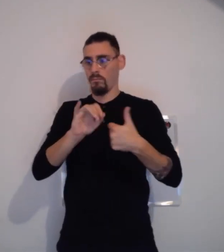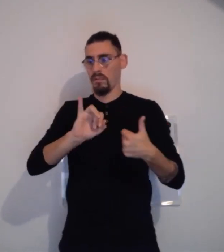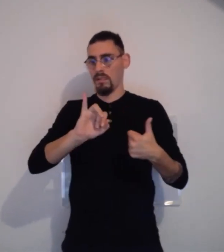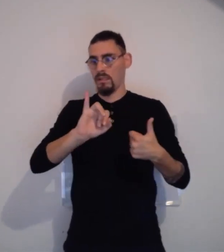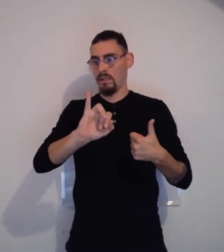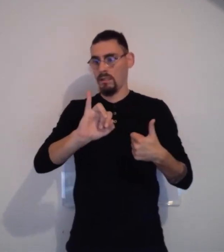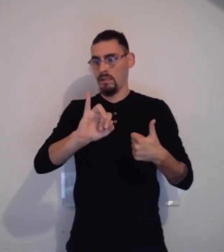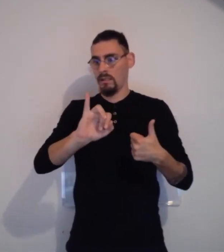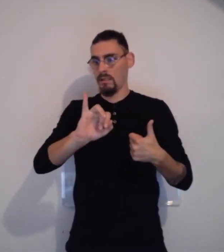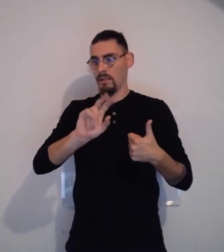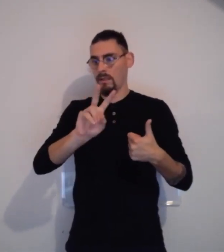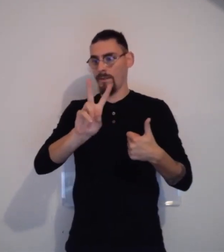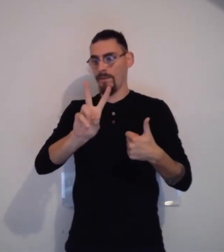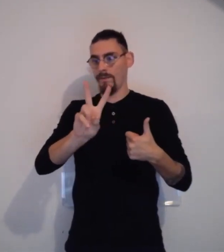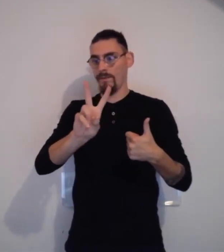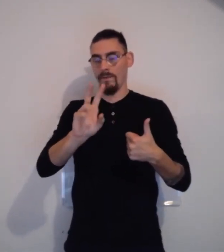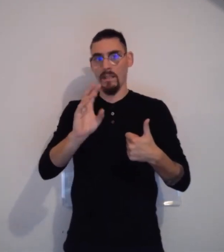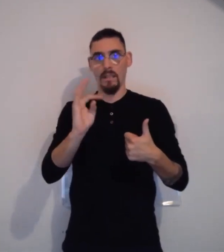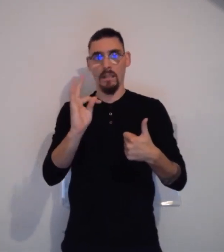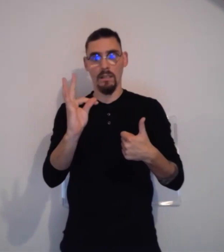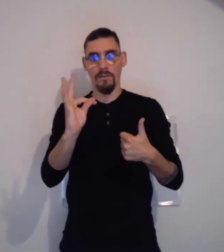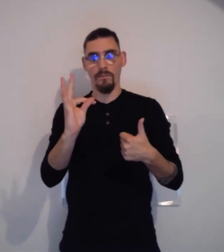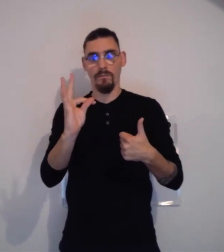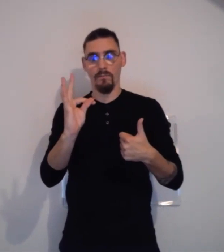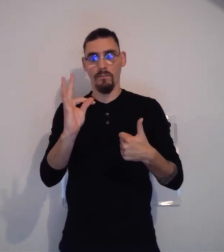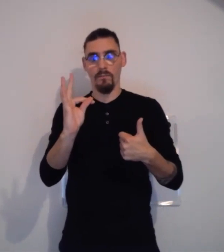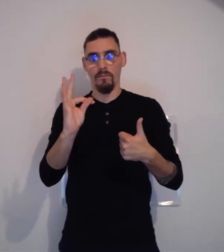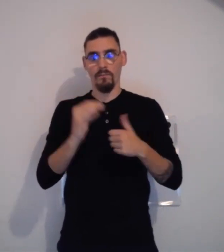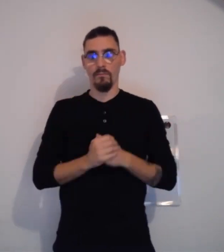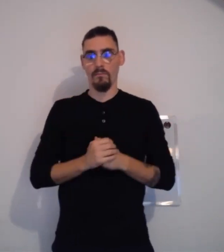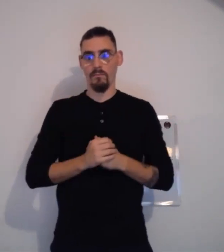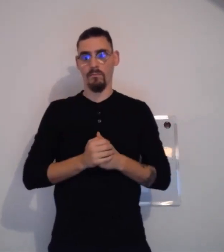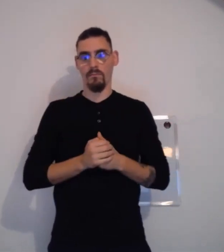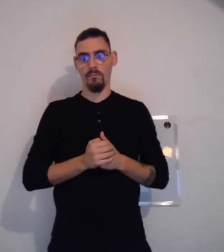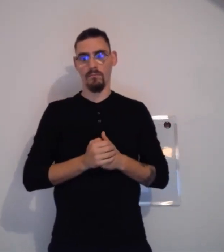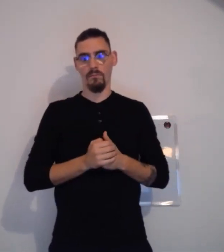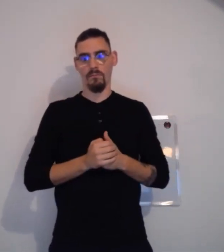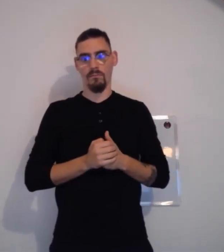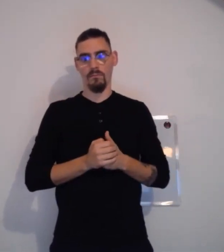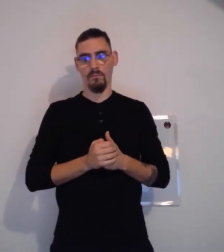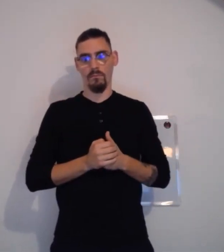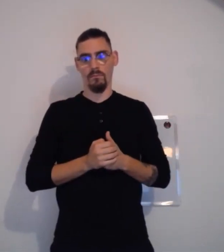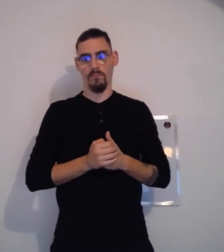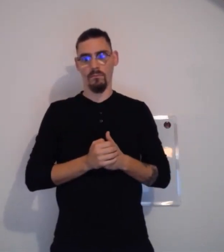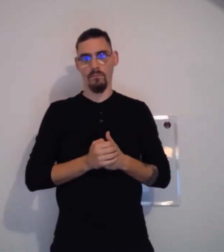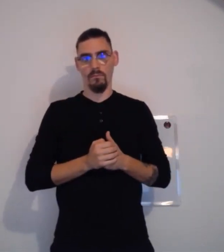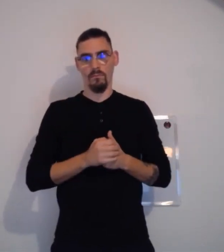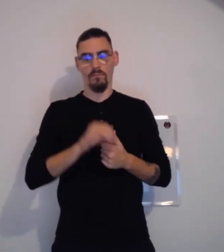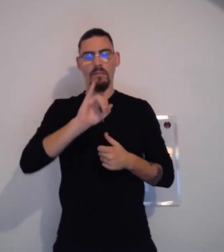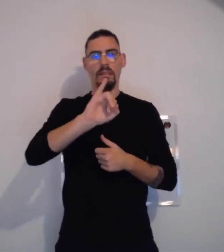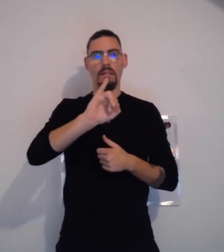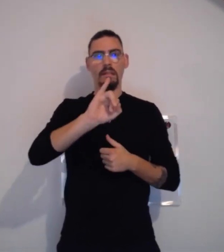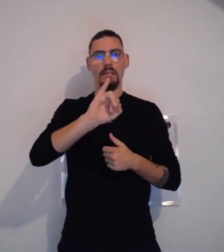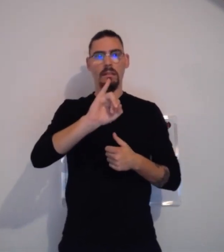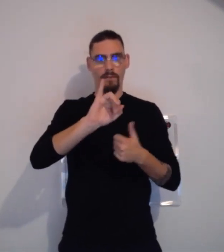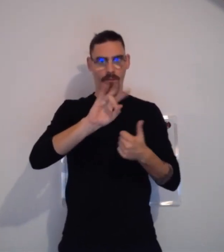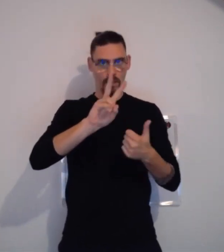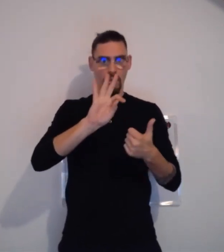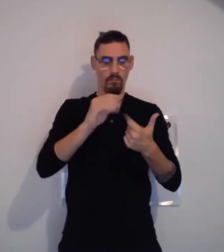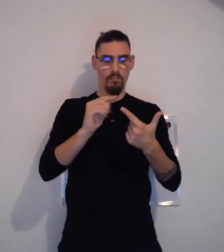Par exemple, on peut retrouver l'ivt, l, pardon, l'apostrophe,